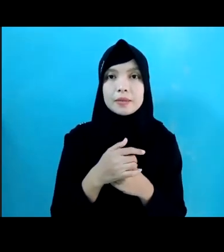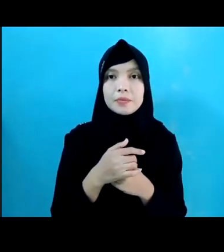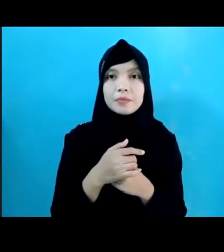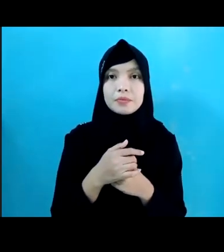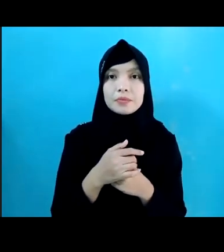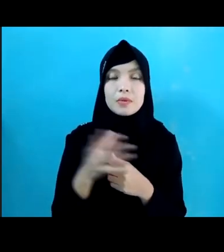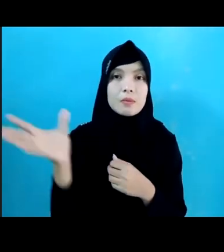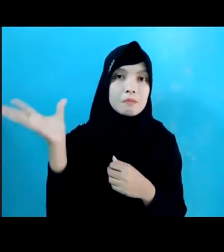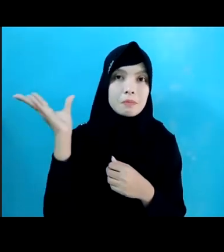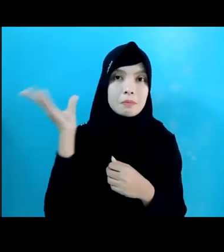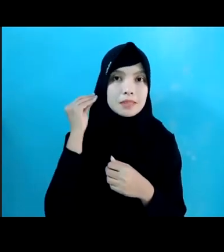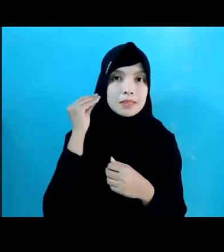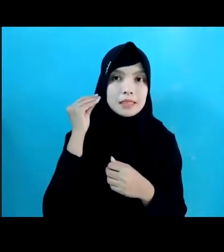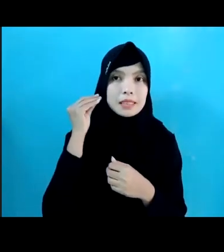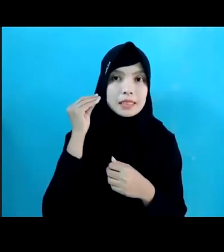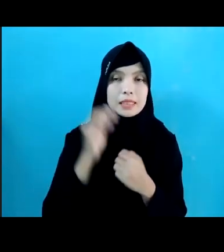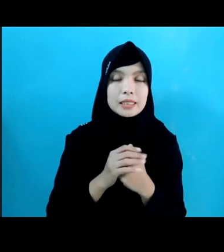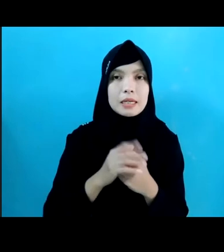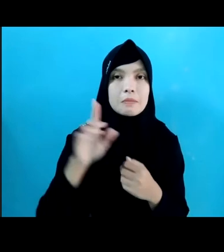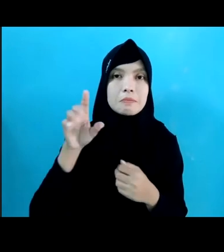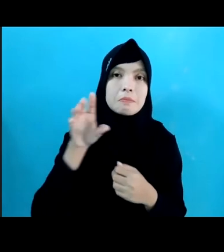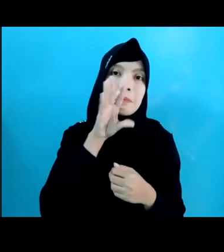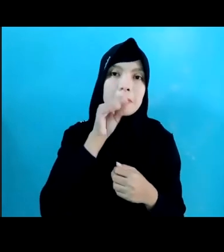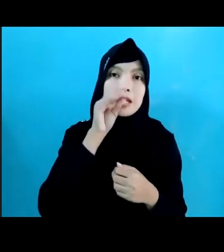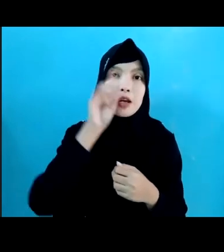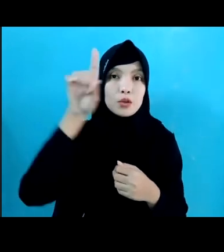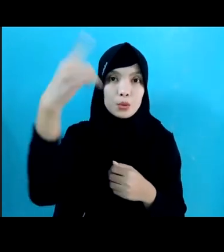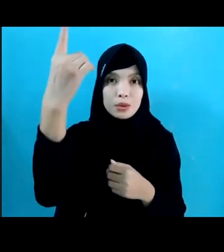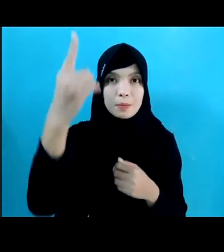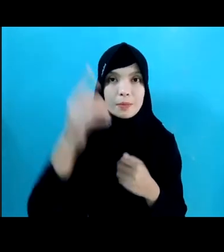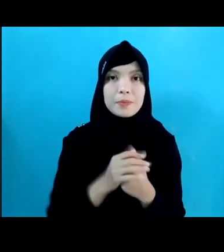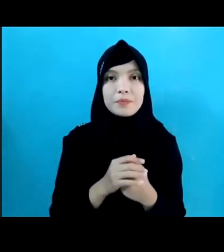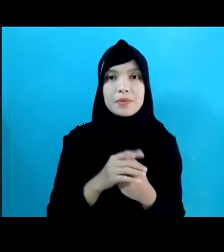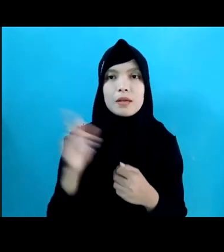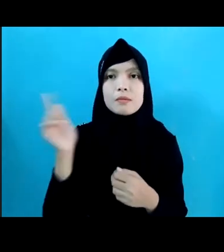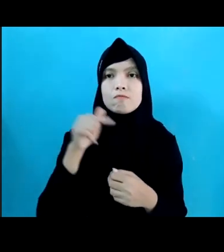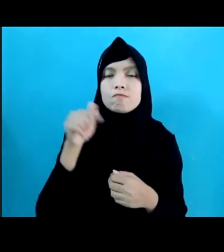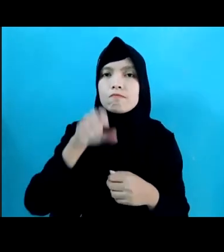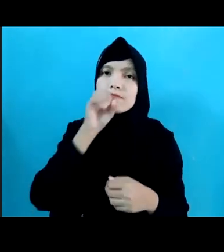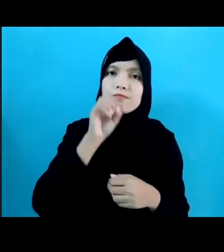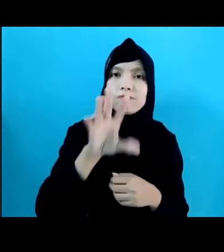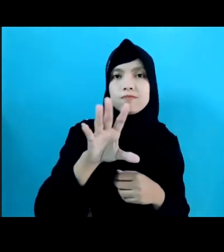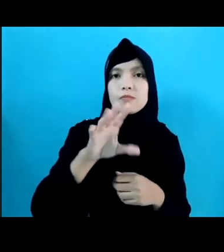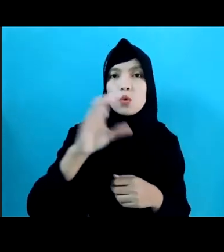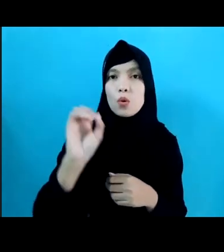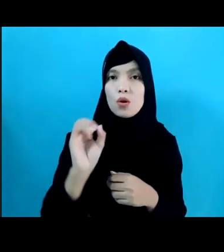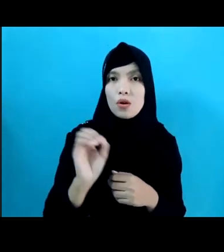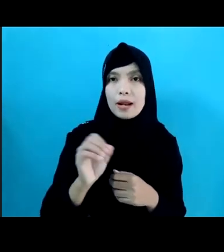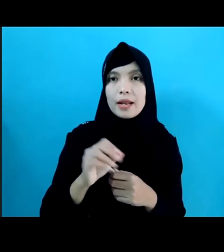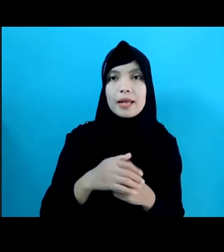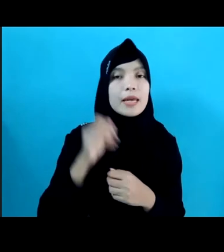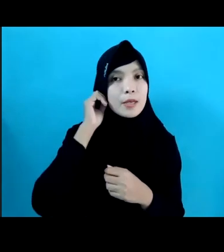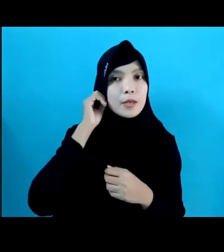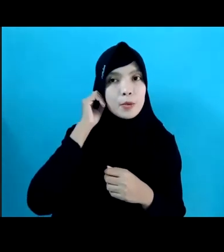akan mendengarkan keynote speech yang kali ini akan disampaikan Oleh Ibu Dr.